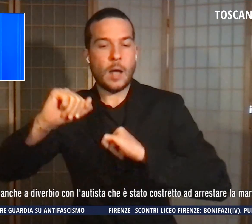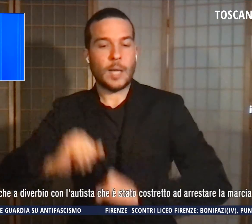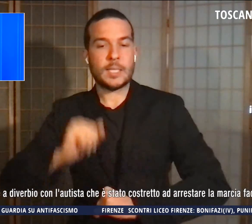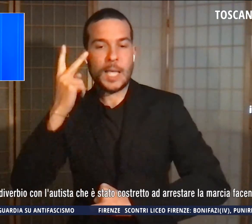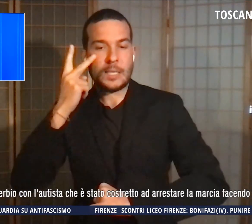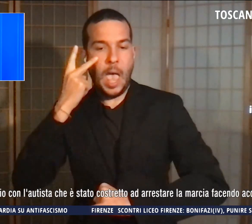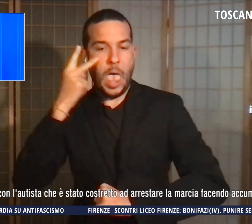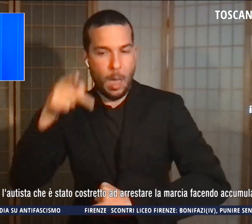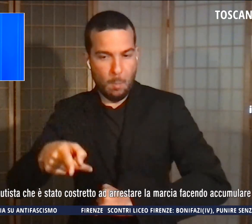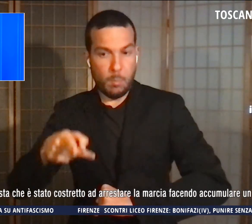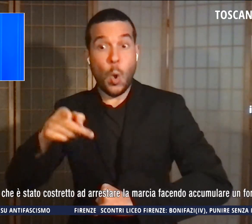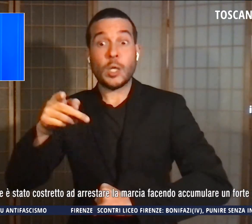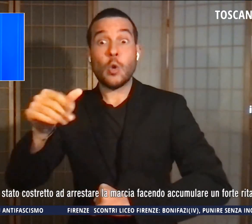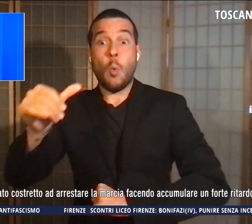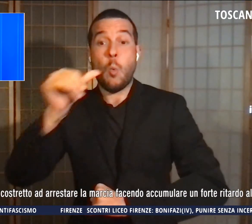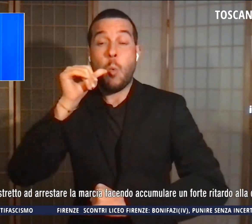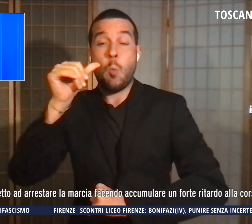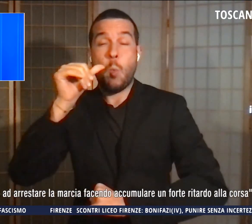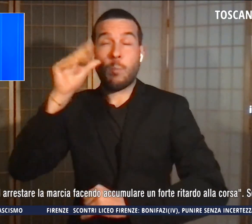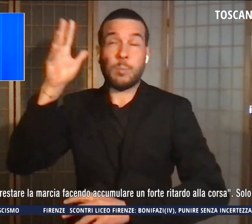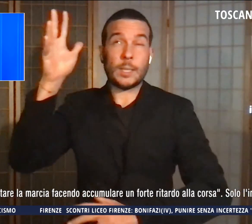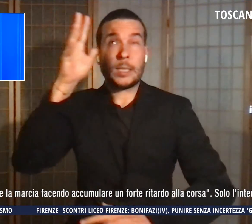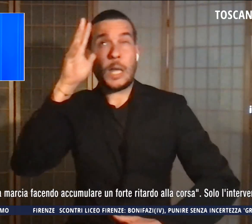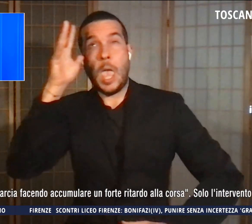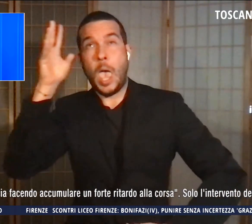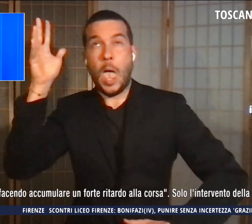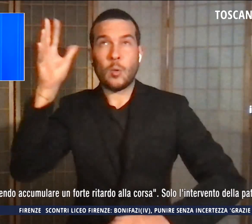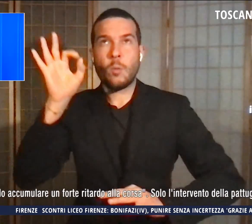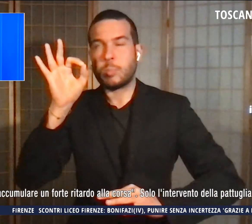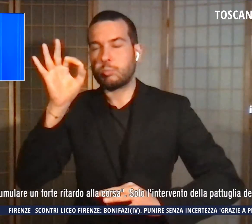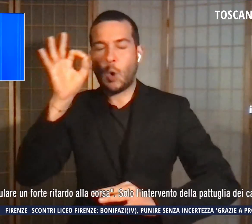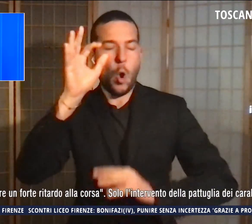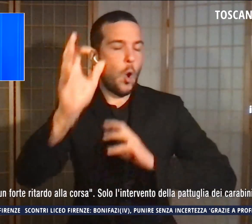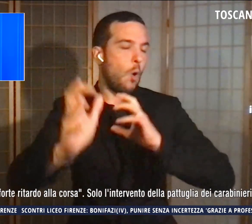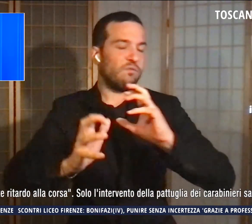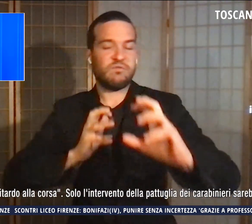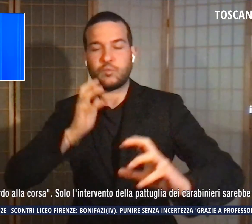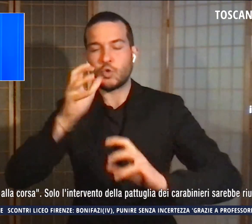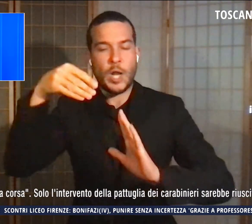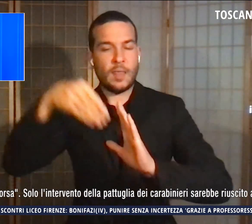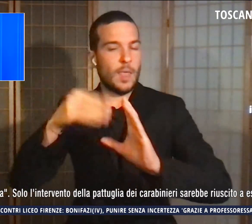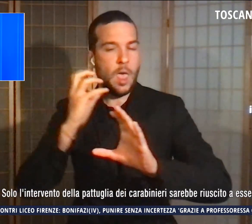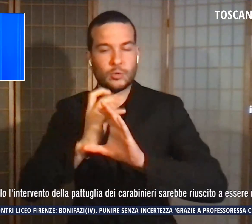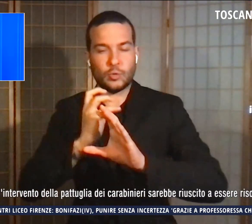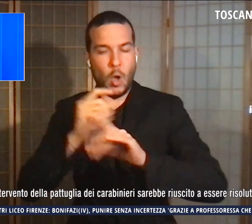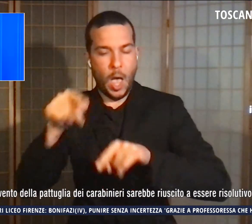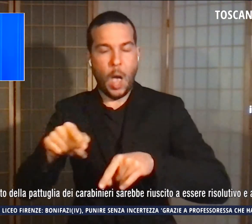Empoli in stato di ubriachezza molesta, aveva creato subbuio all'interno del mezzo, arrivando anche a diverbio con l